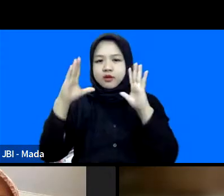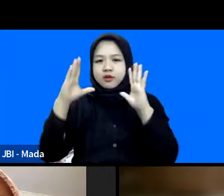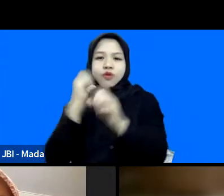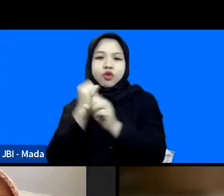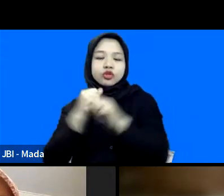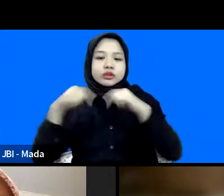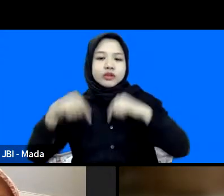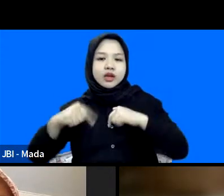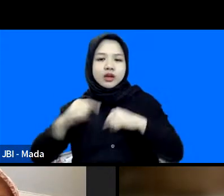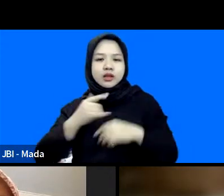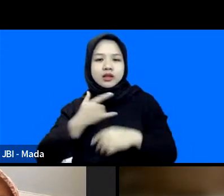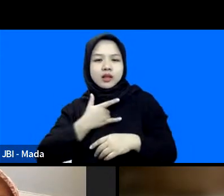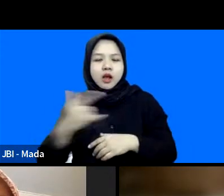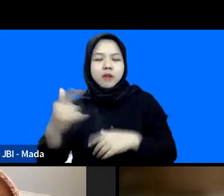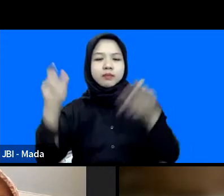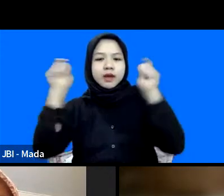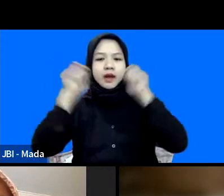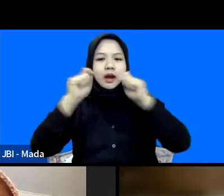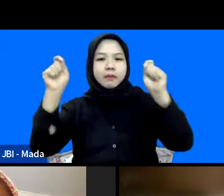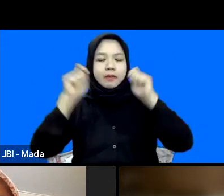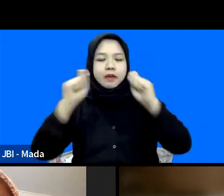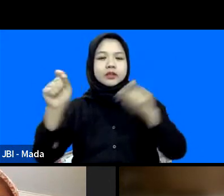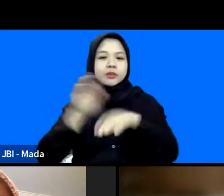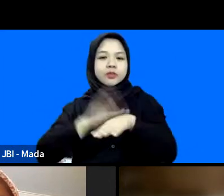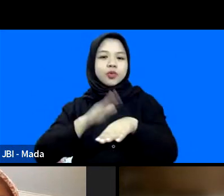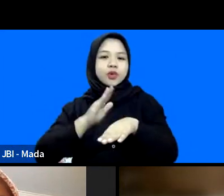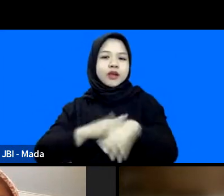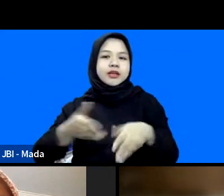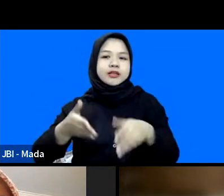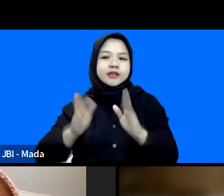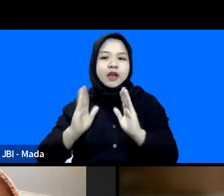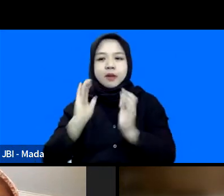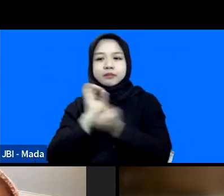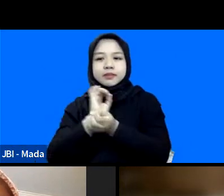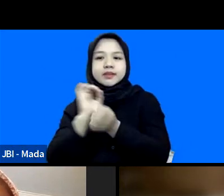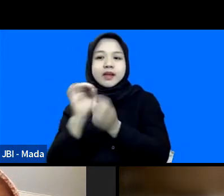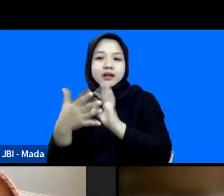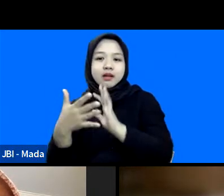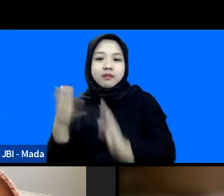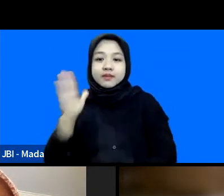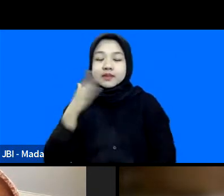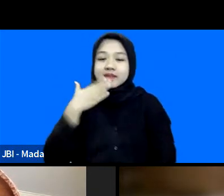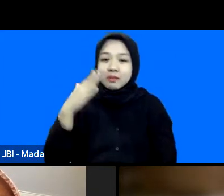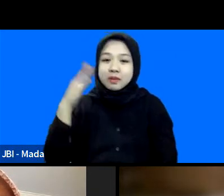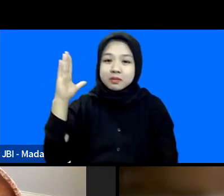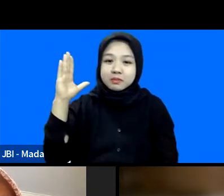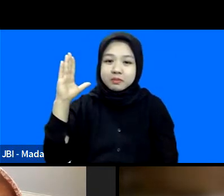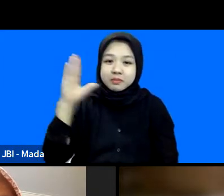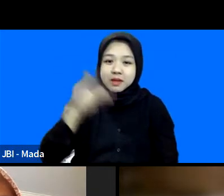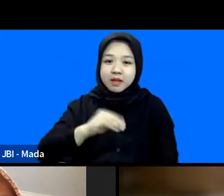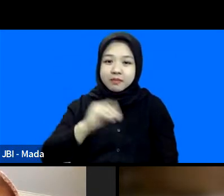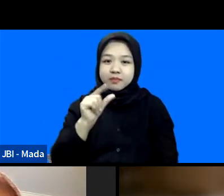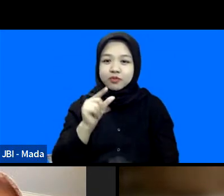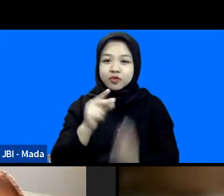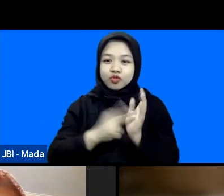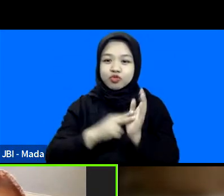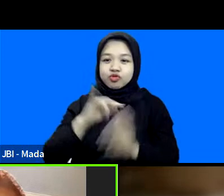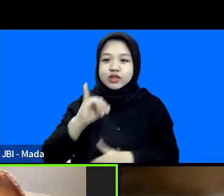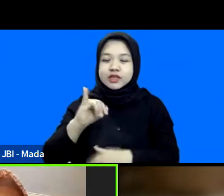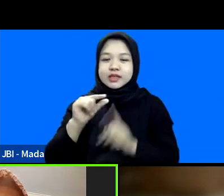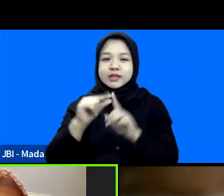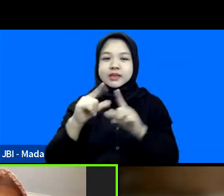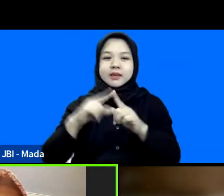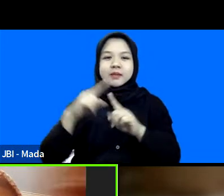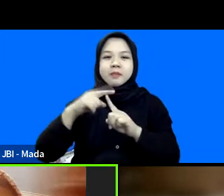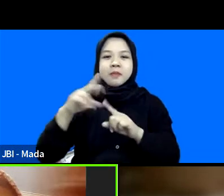ini konsisten mengkampanyekan budaya siaga bencana. Selamat malam, Uni Patra ya, panggilannya ya. Selamat